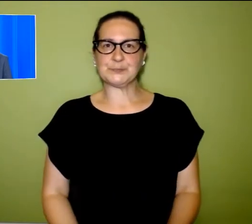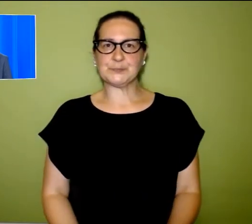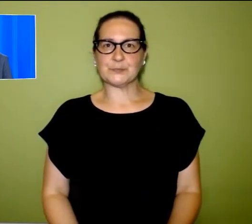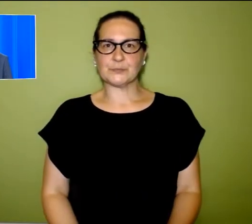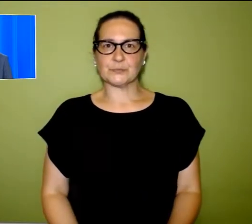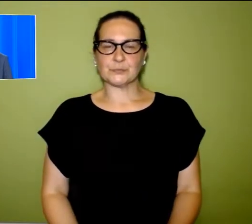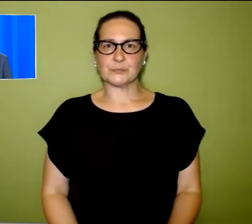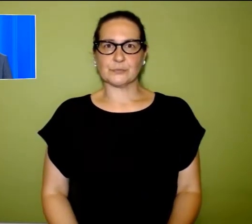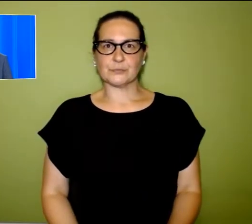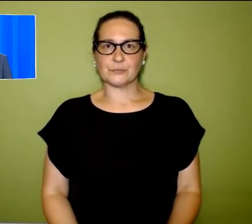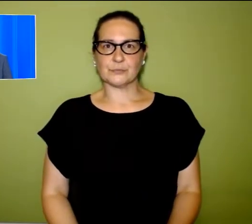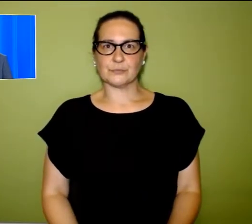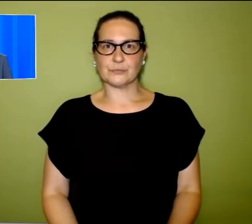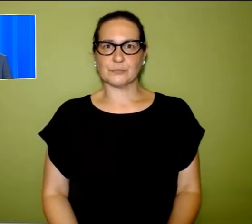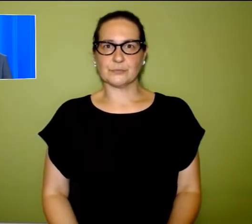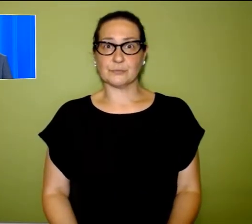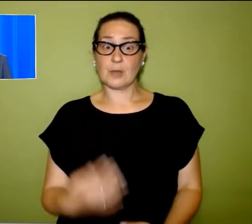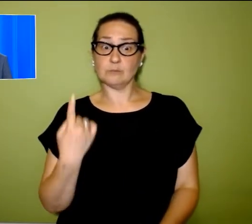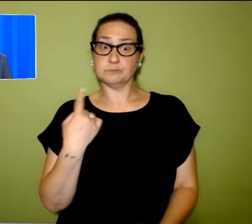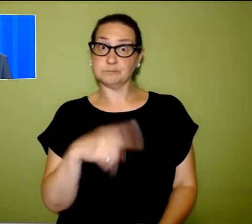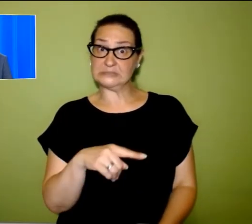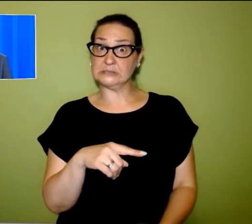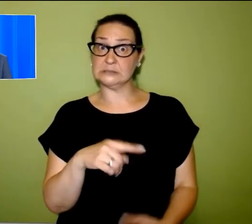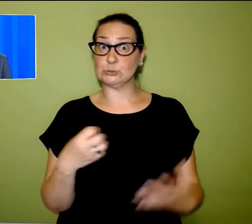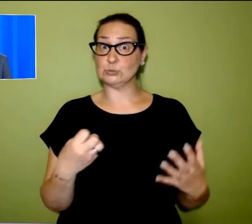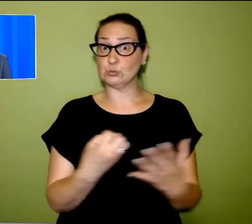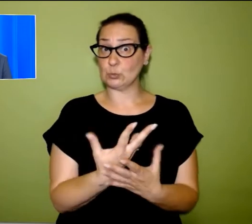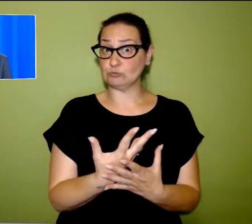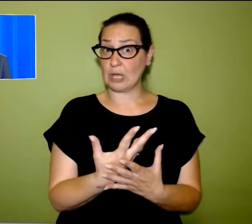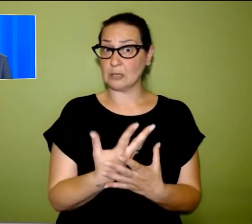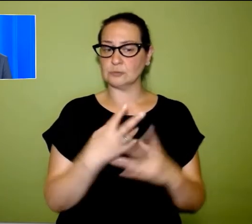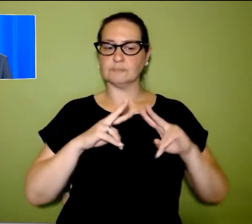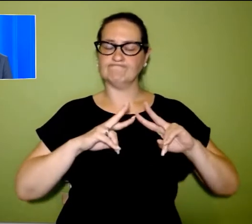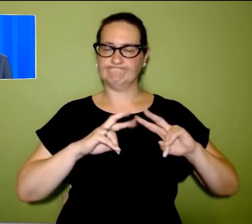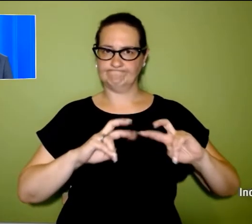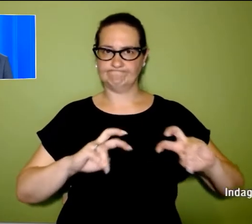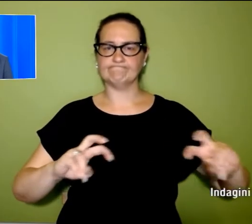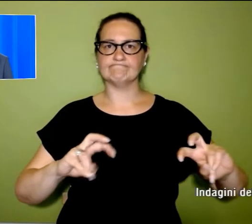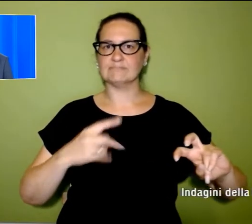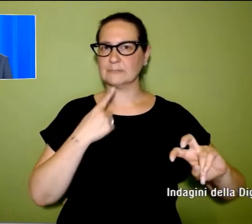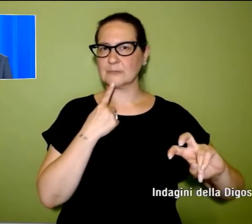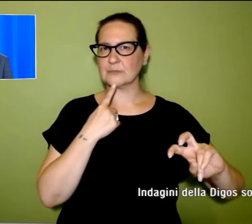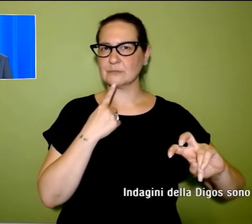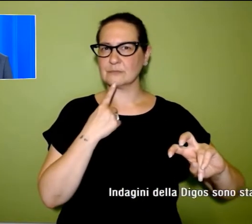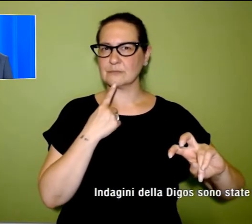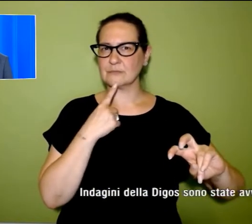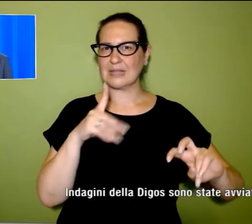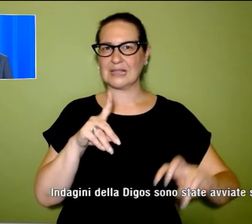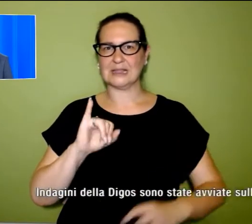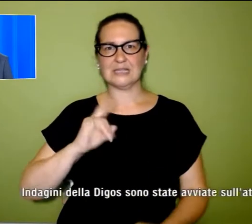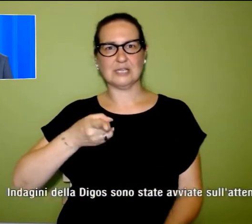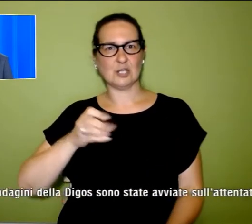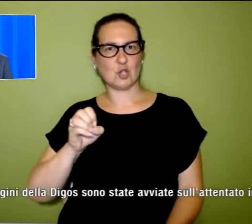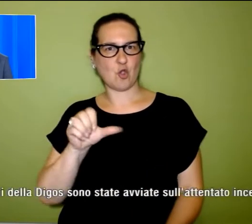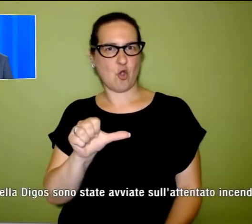E su questo episodio sono in corso indagini da parte della Digos su